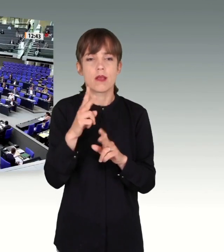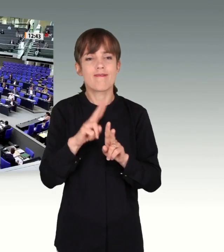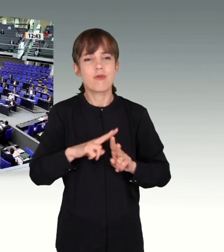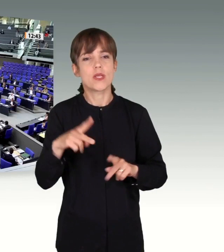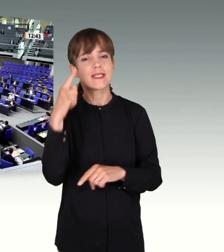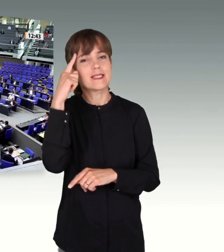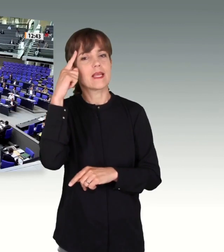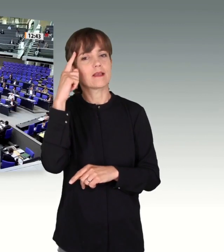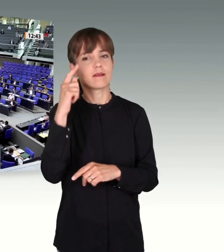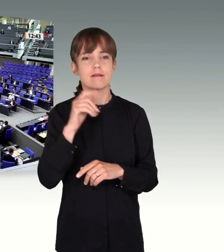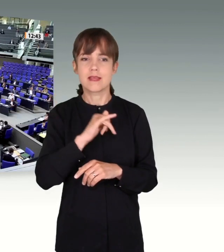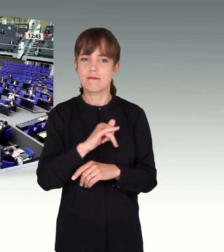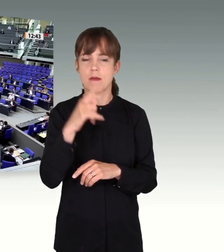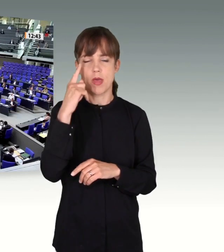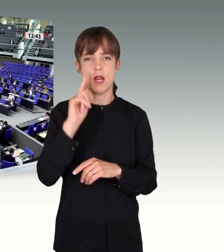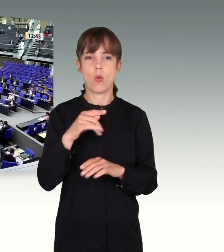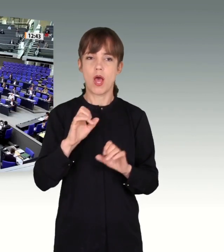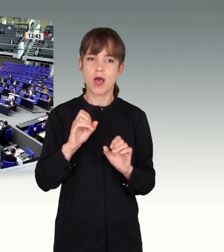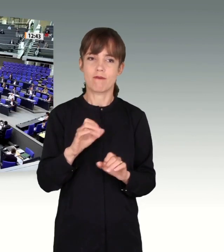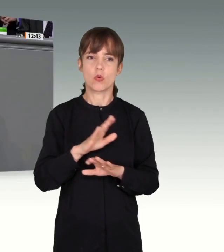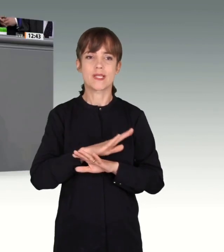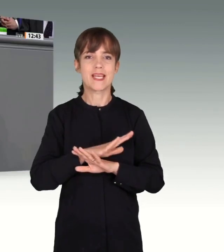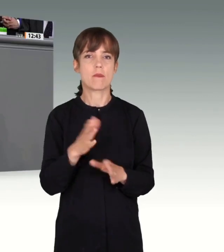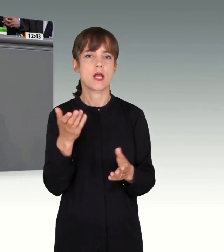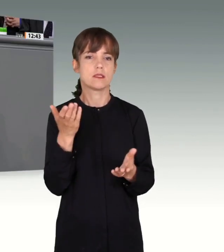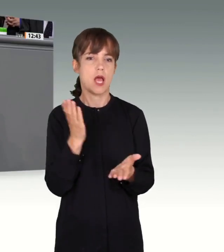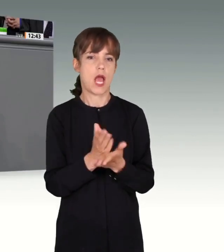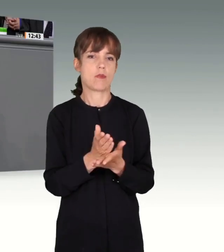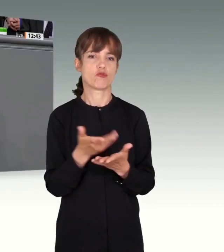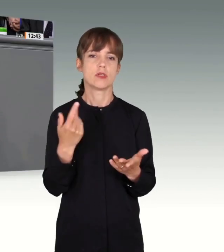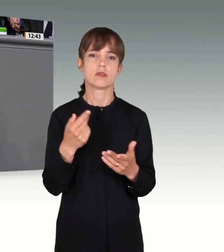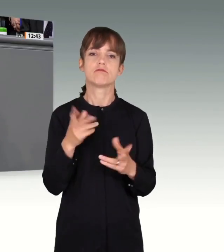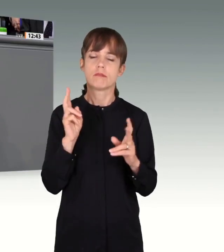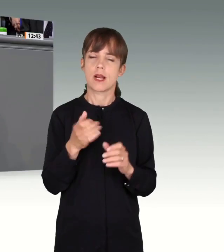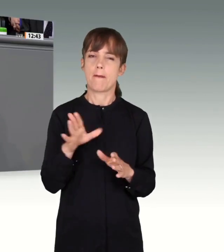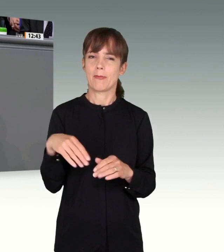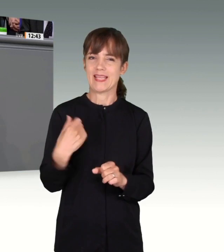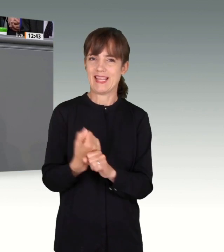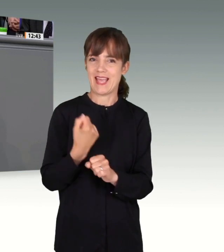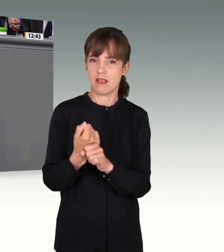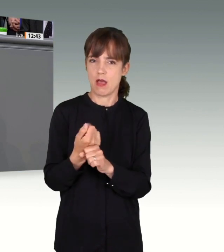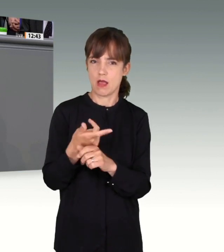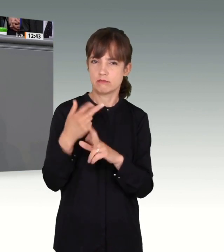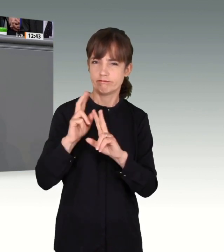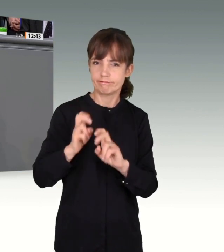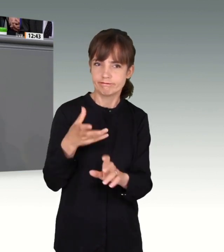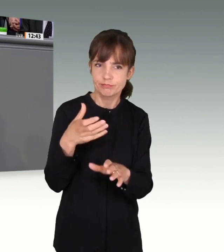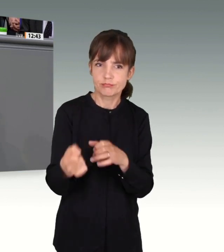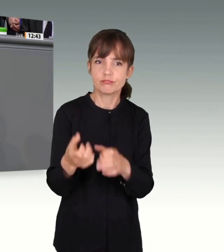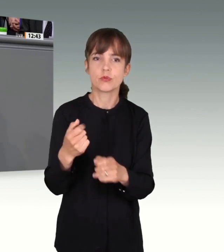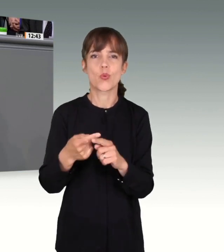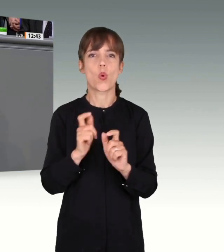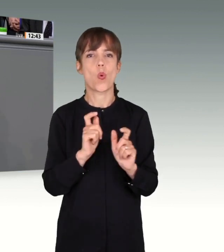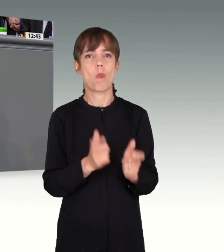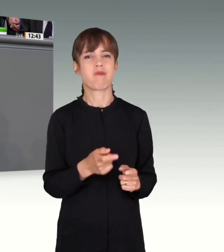Aufklärung nie abzuschließen, entschieden Mittäter zu ermitteln und den Erwartungen von Opfern und Hinterbliebenen gerecht zu werden.